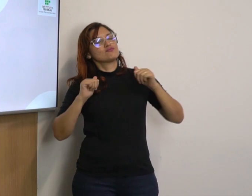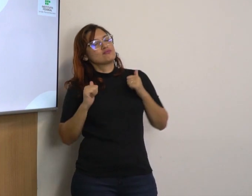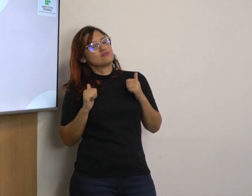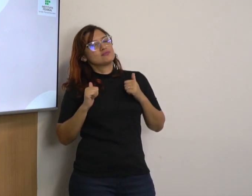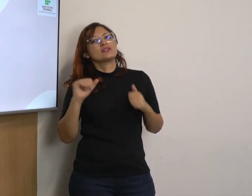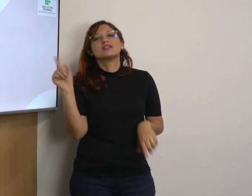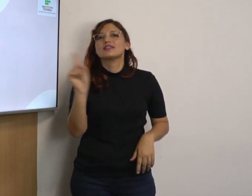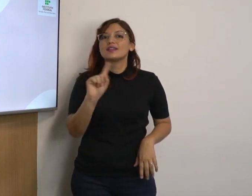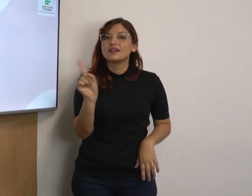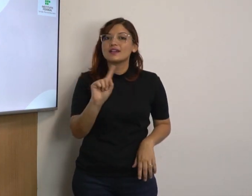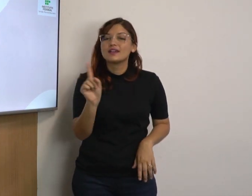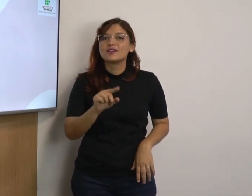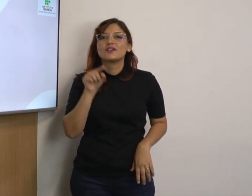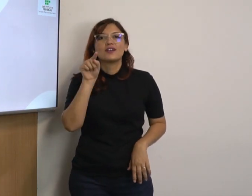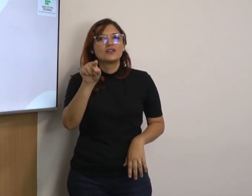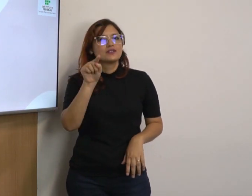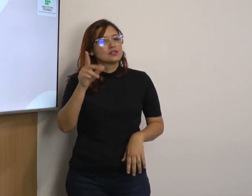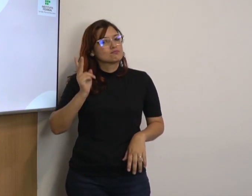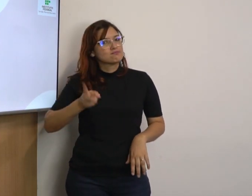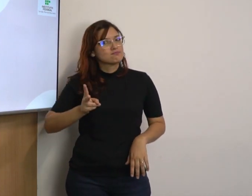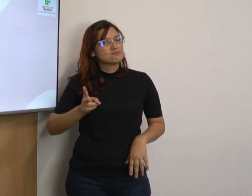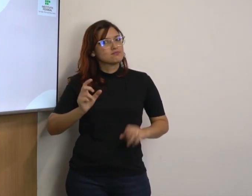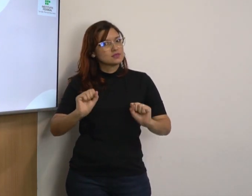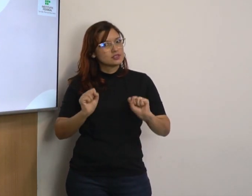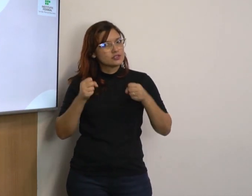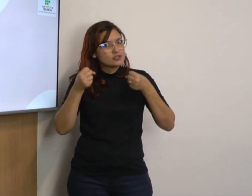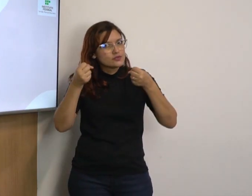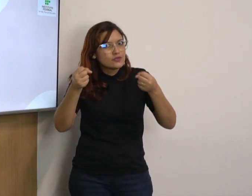não se acomode, continue aprendendo.